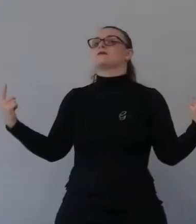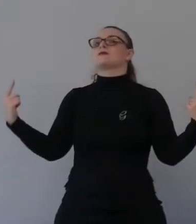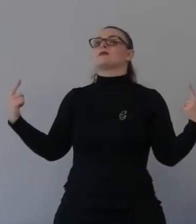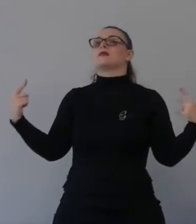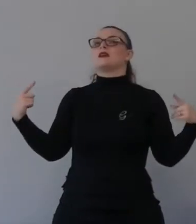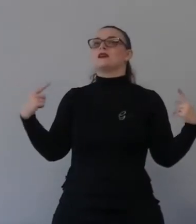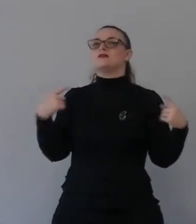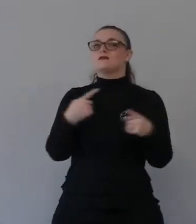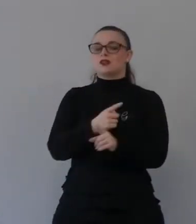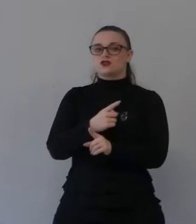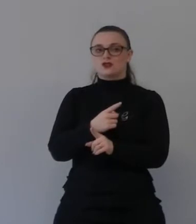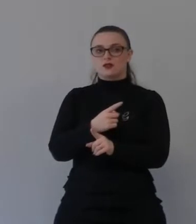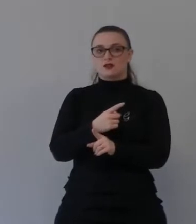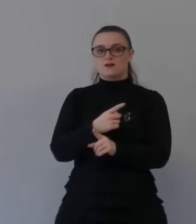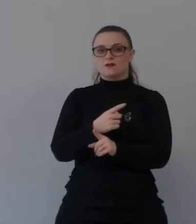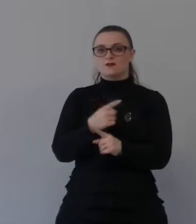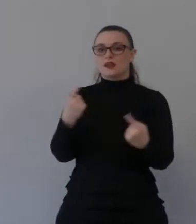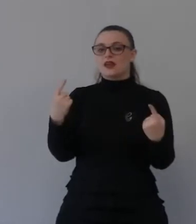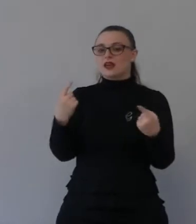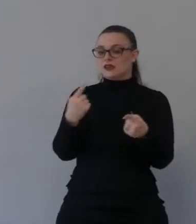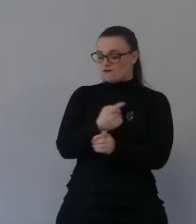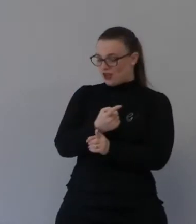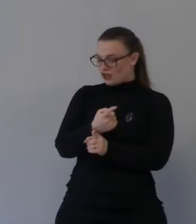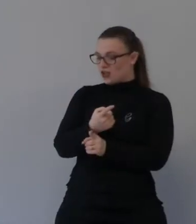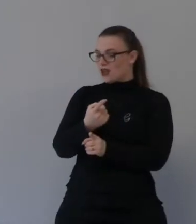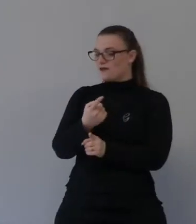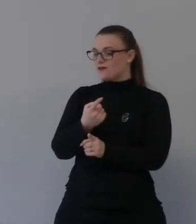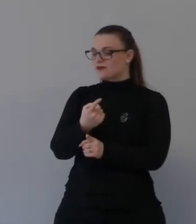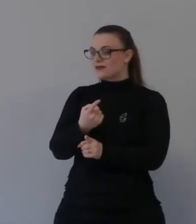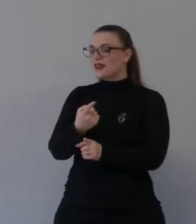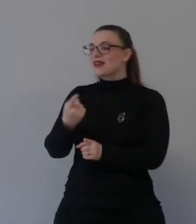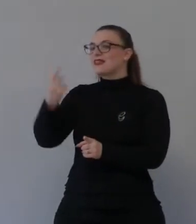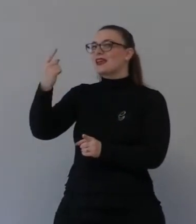non ci sarà più questo ci sarà un diadema per mostrare